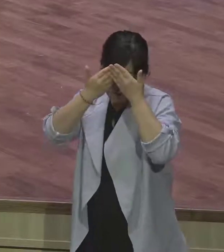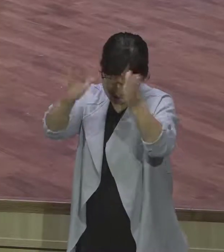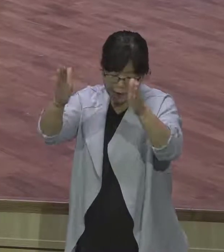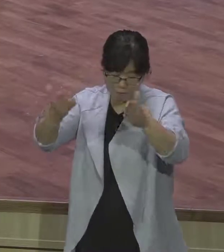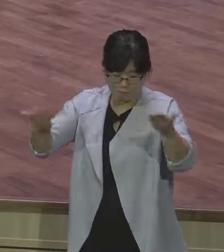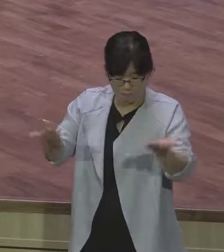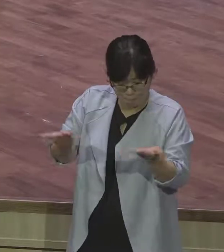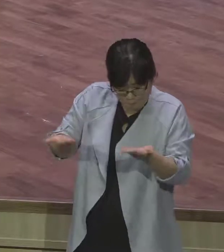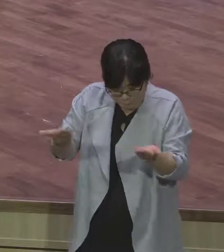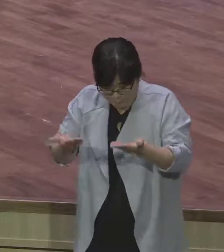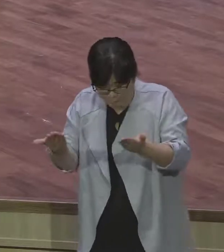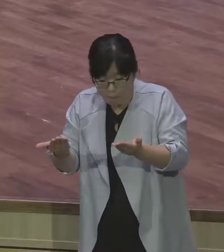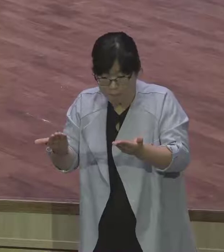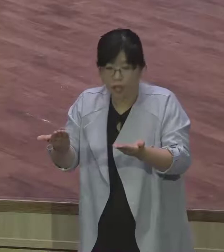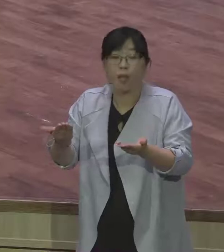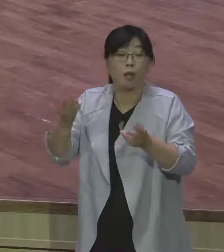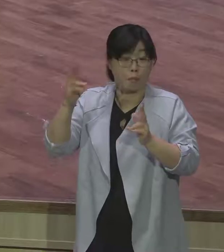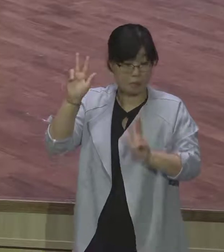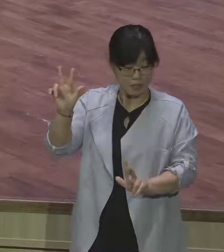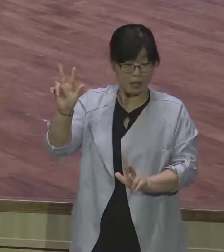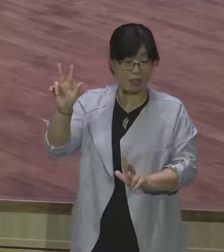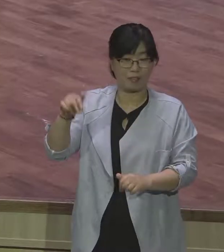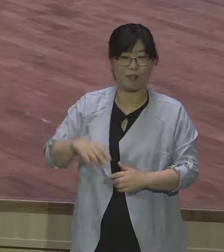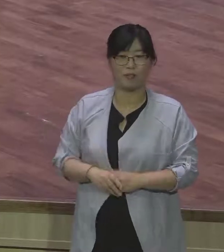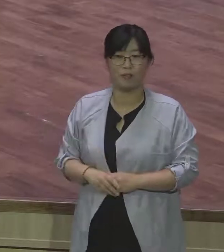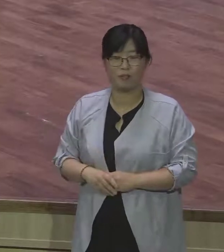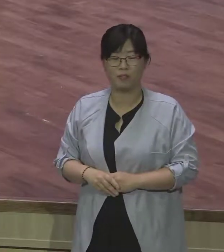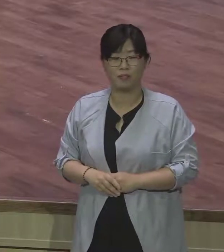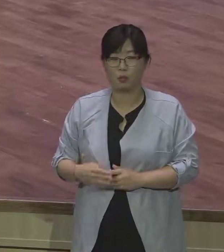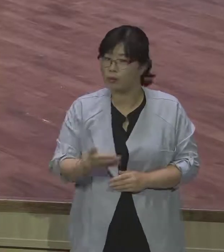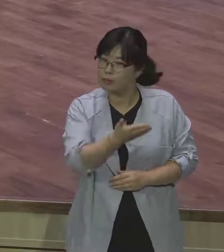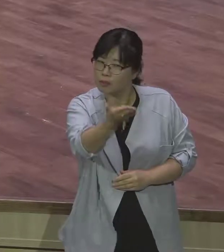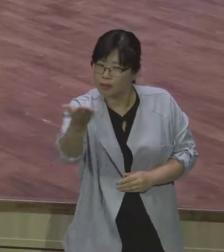사실 야곱과 같이 행동할 사람 내가 볼 때 여기 믿겠나?